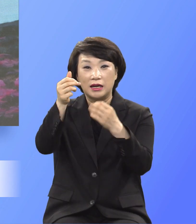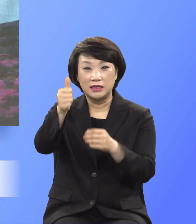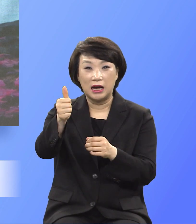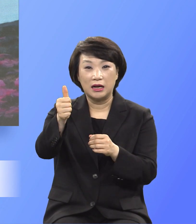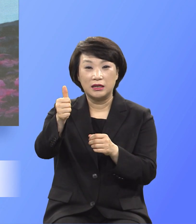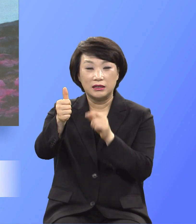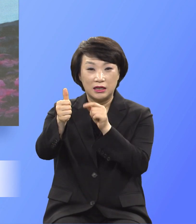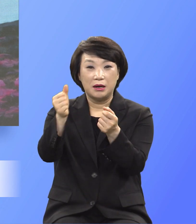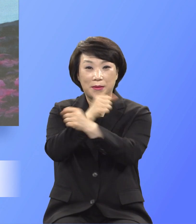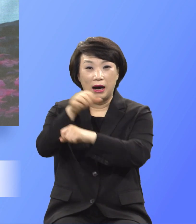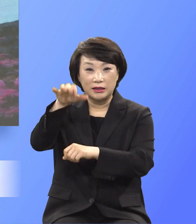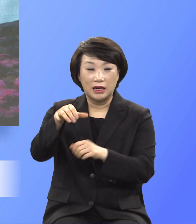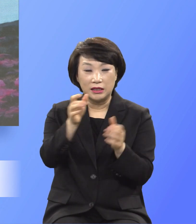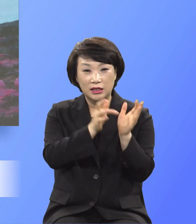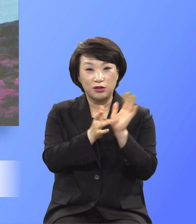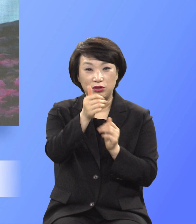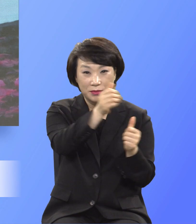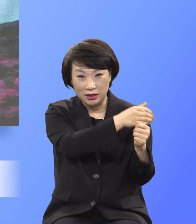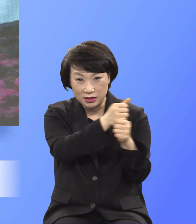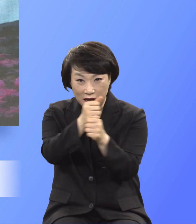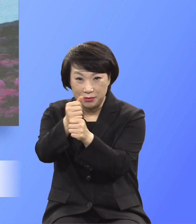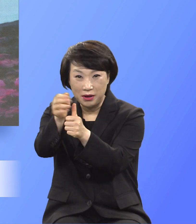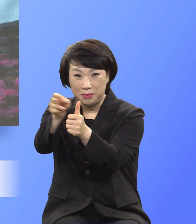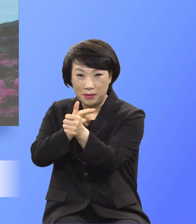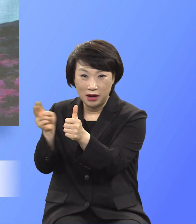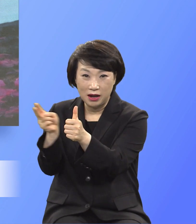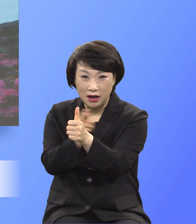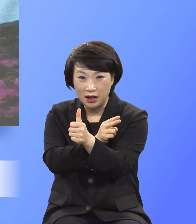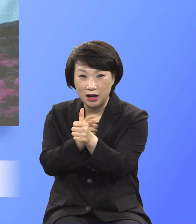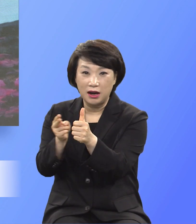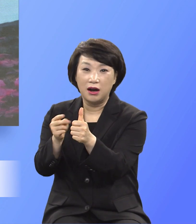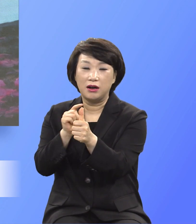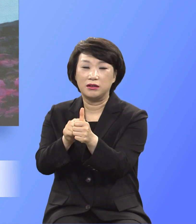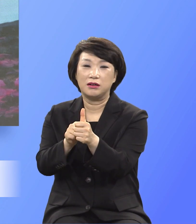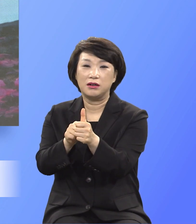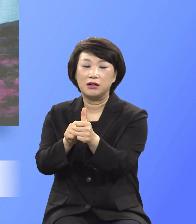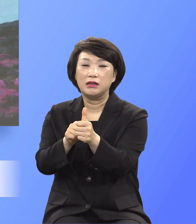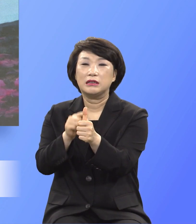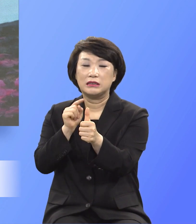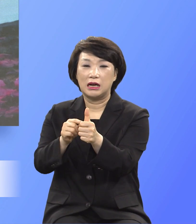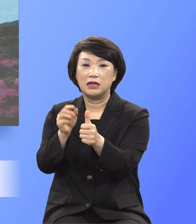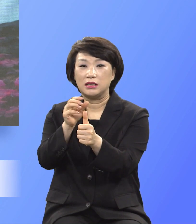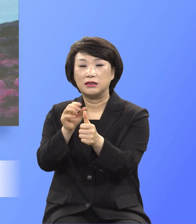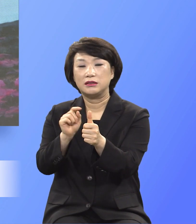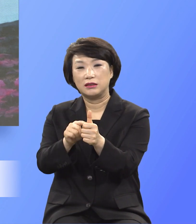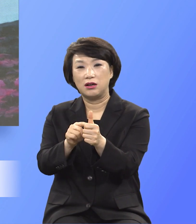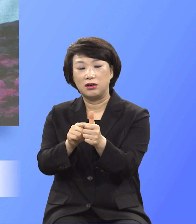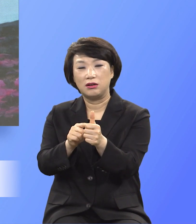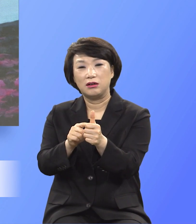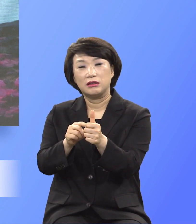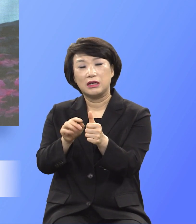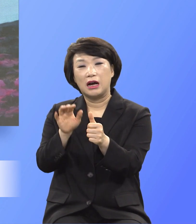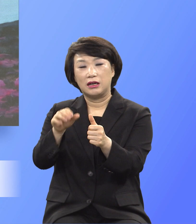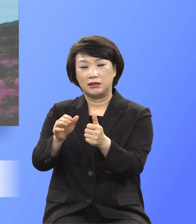고진 배를 맞고 모지게 찔리고 모지게 조주의